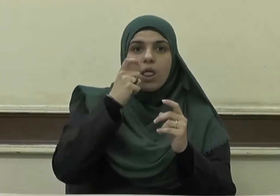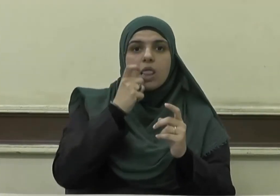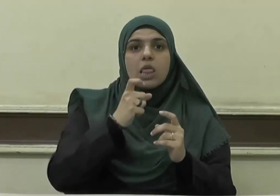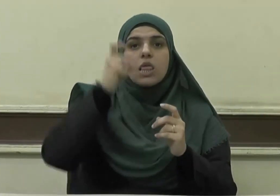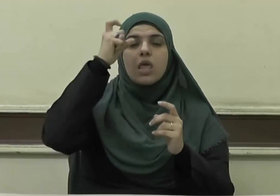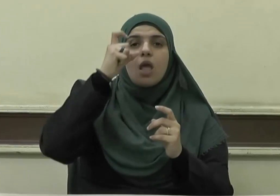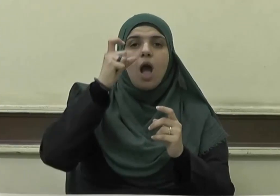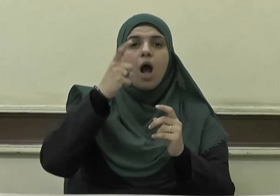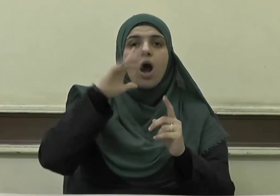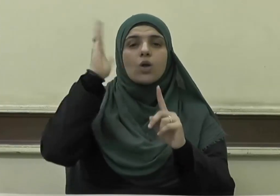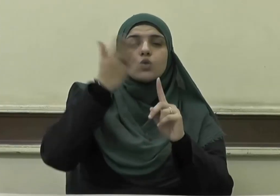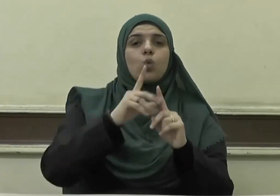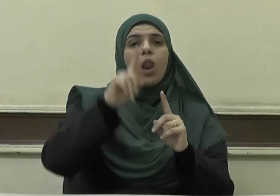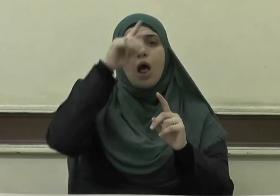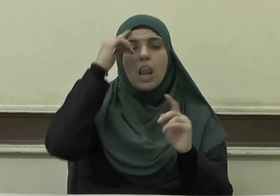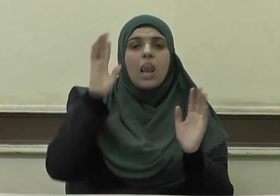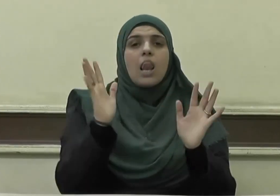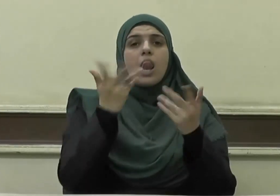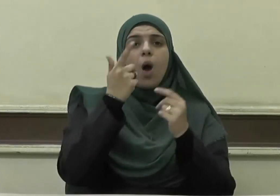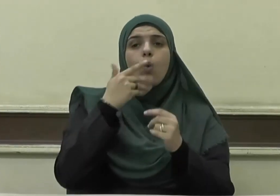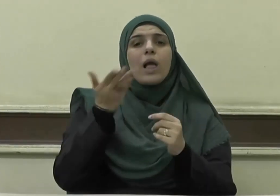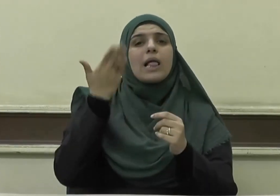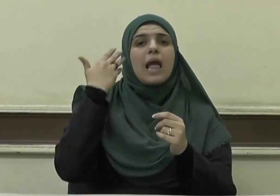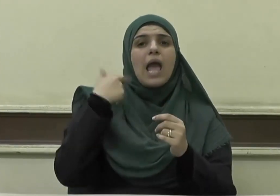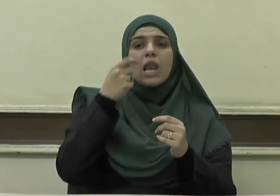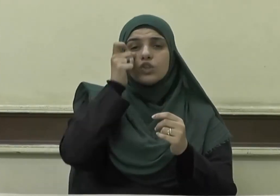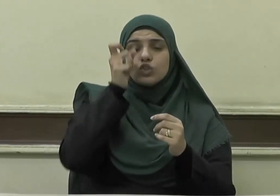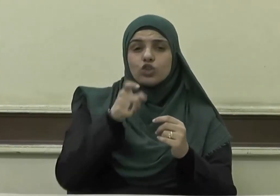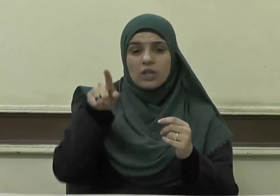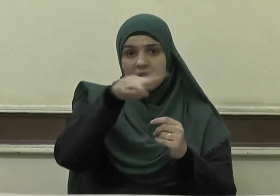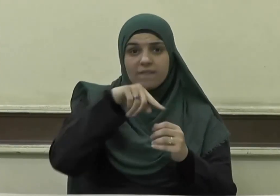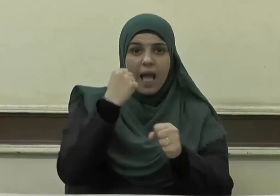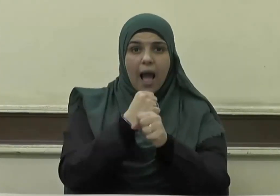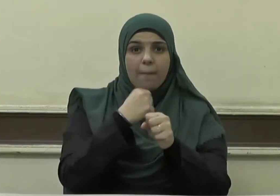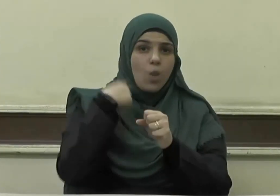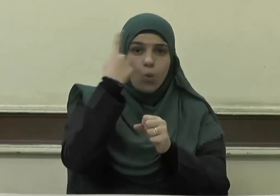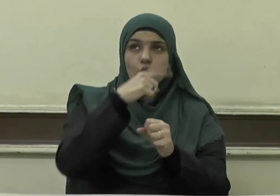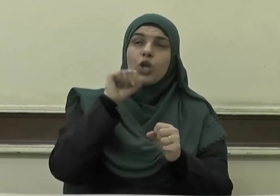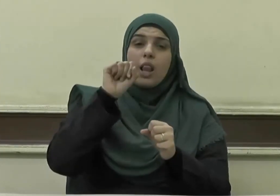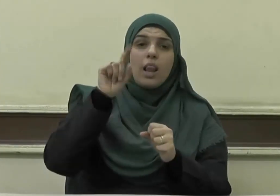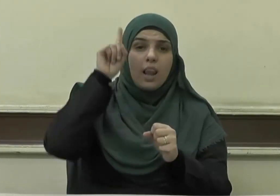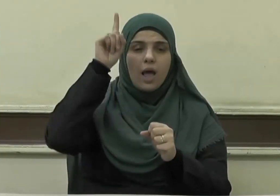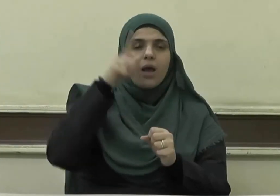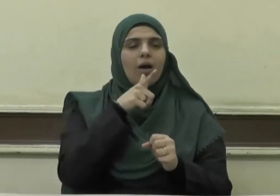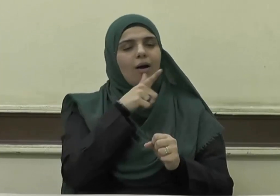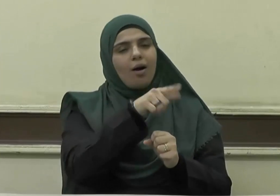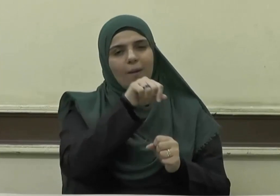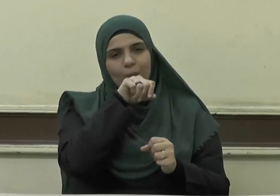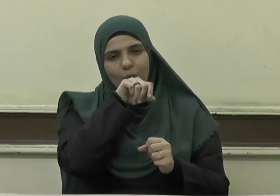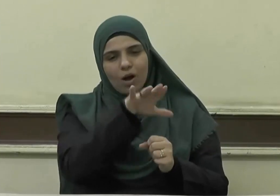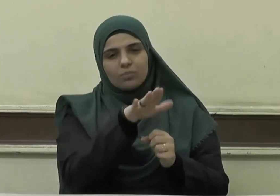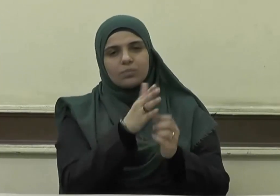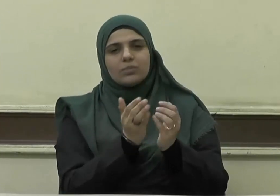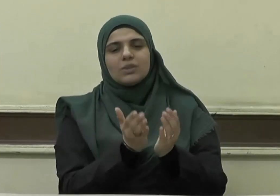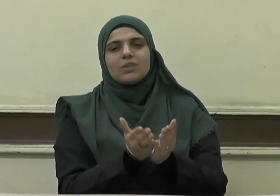لو كان هذا في سبيل الله فقال صلى الله عليه وسلم